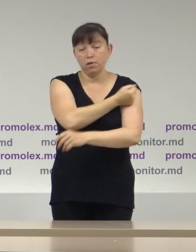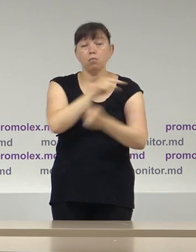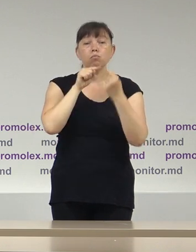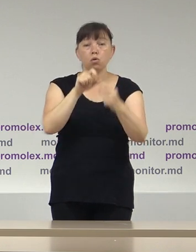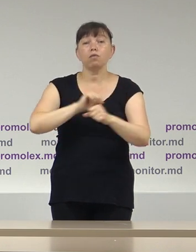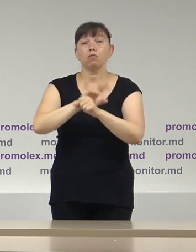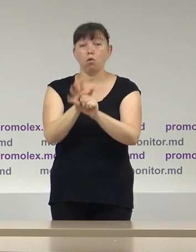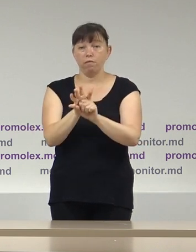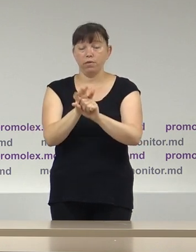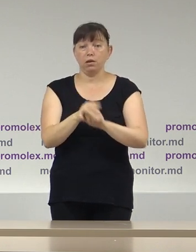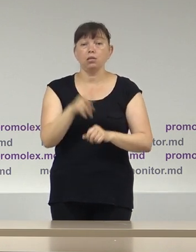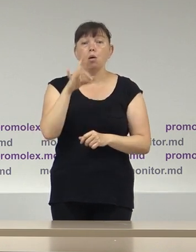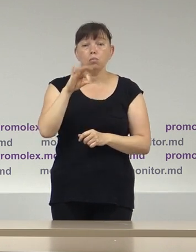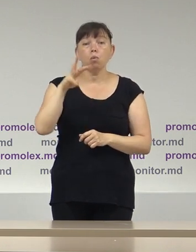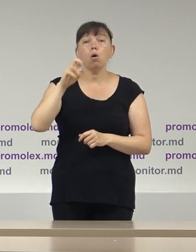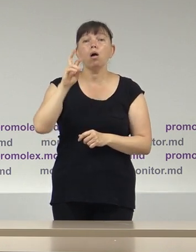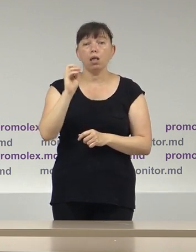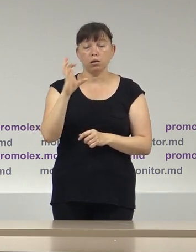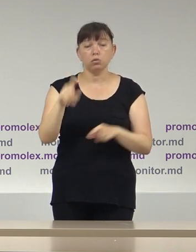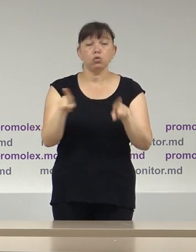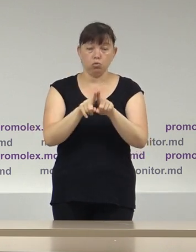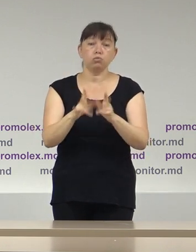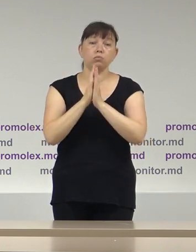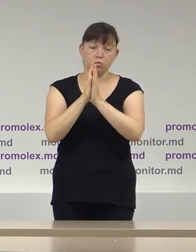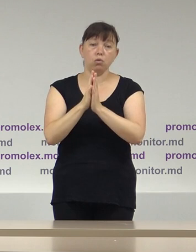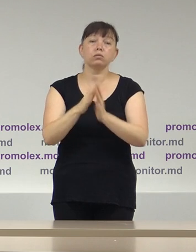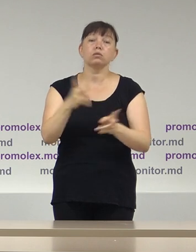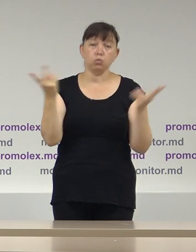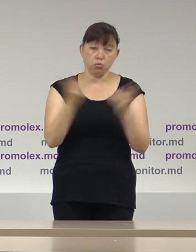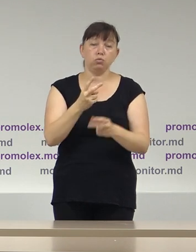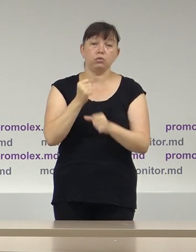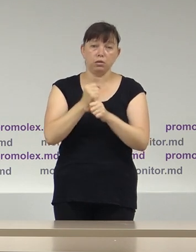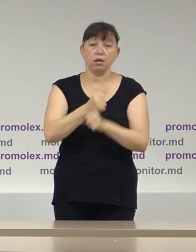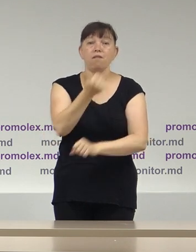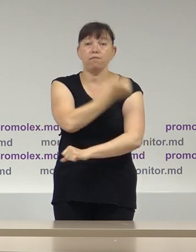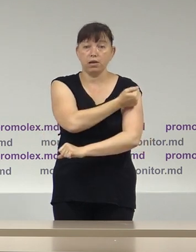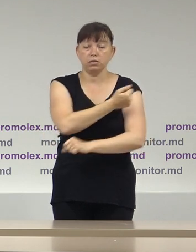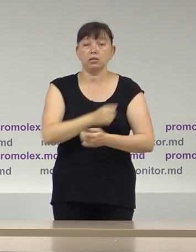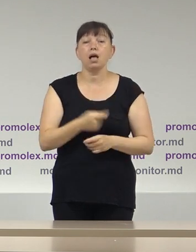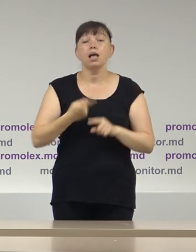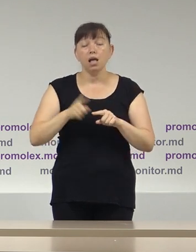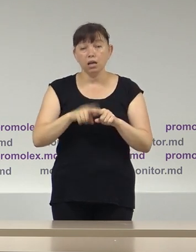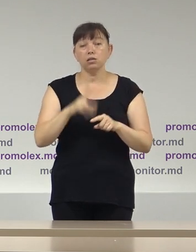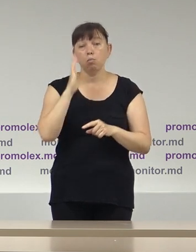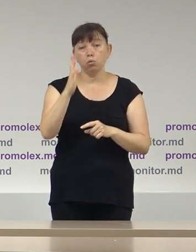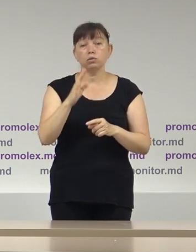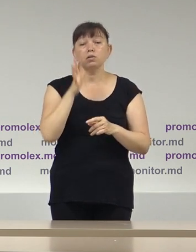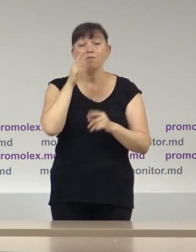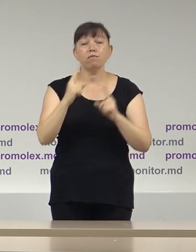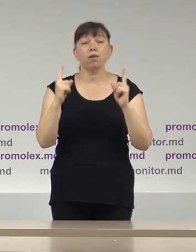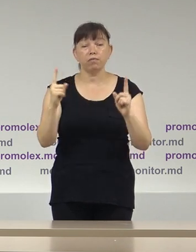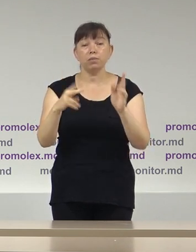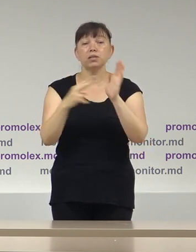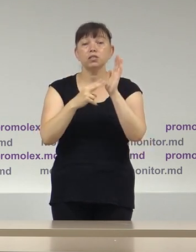COVID-19. Promolex, de asemenea, încurajează vaccinarea. Acest exercițiu va avea loc în perioada